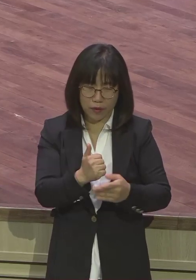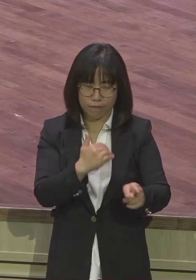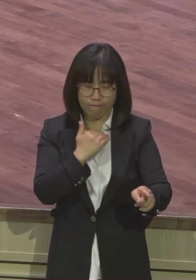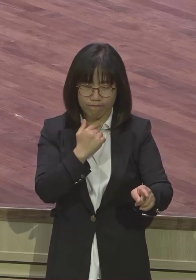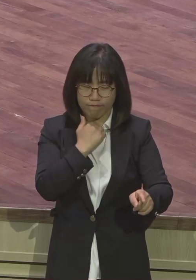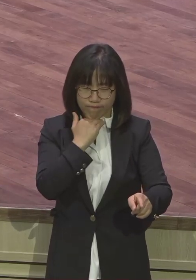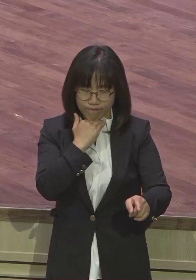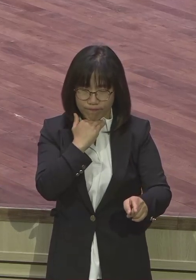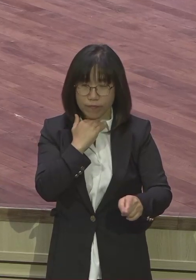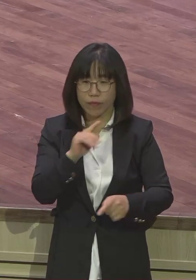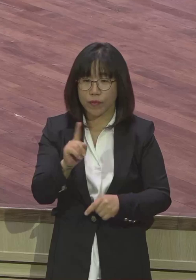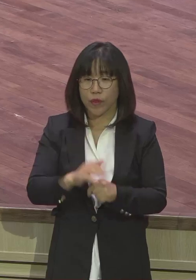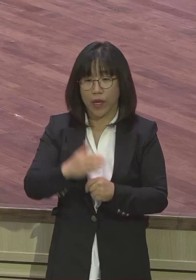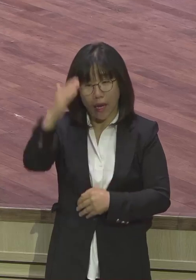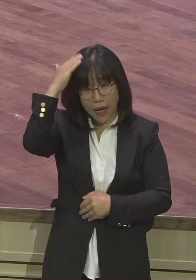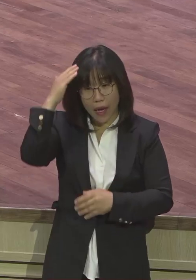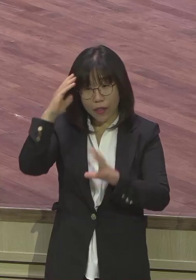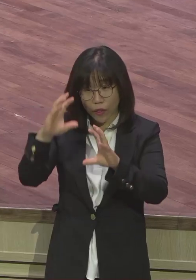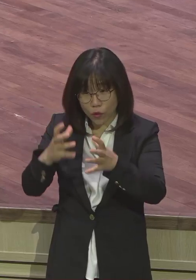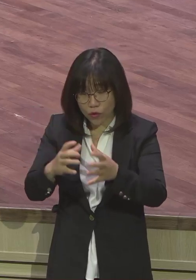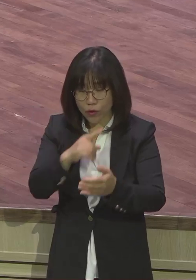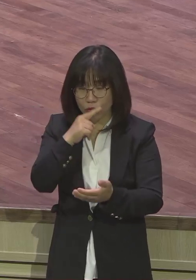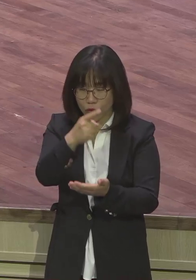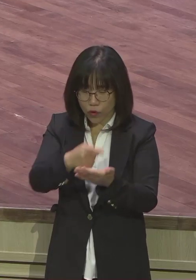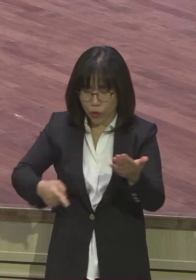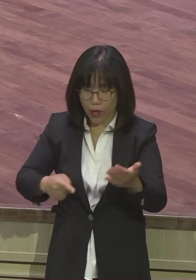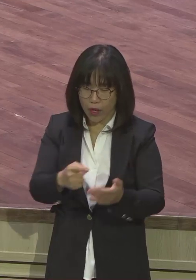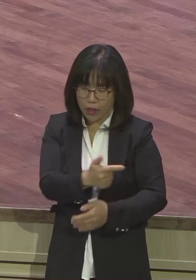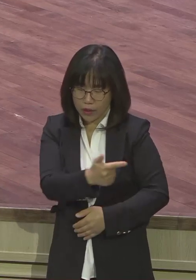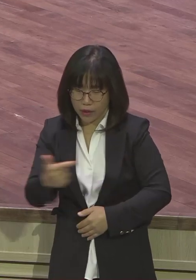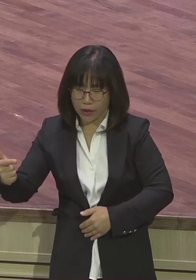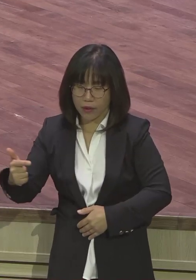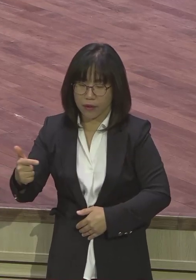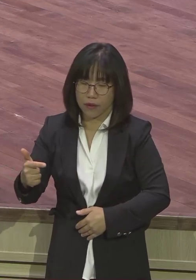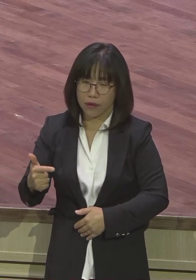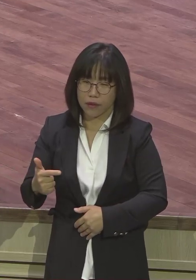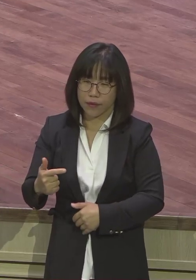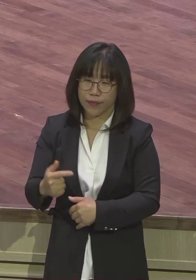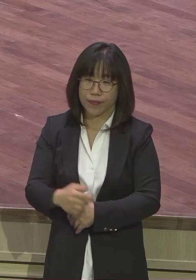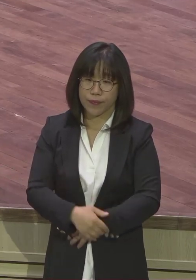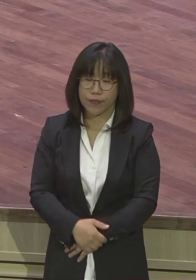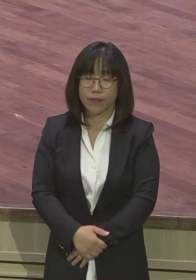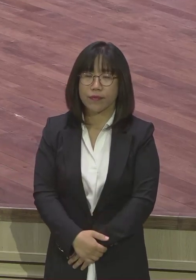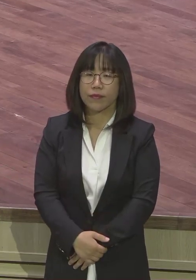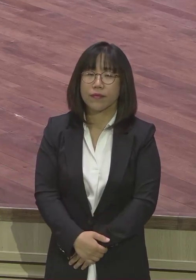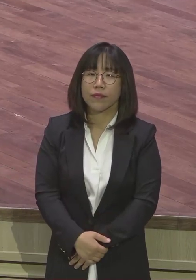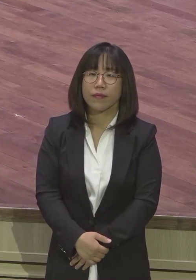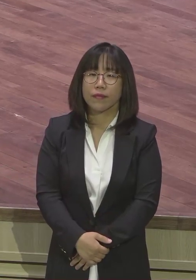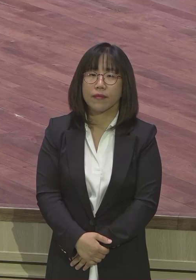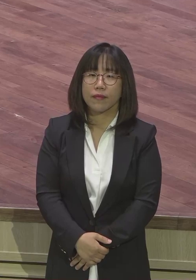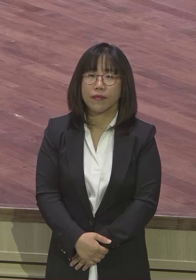이렇게 막 한국이 말이지 이런 막 운동을 벌림으로 인해가지고 자기가 더 공격할 수 있도록.